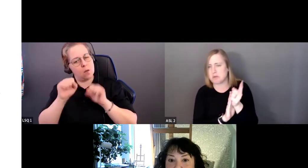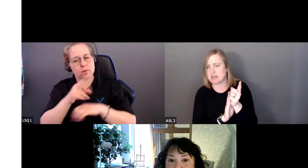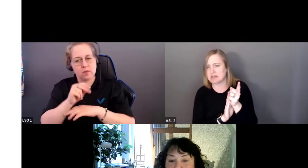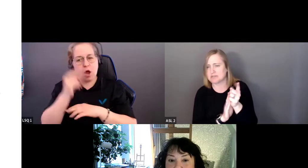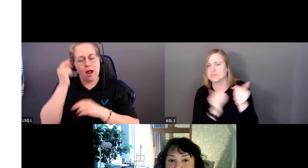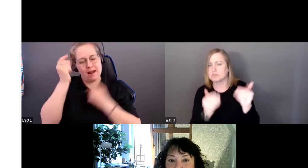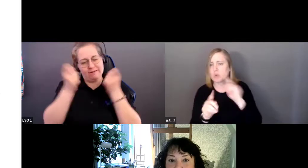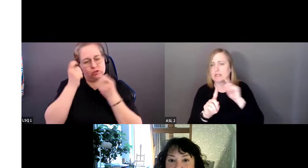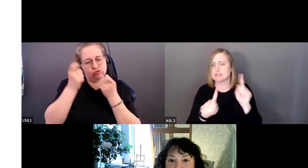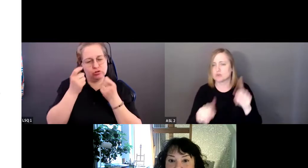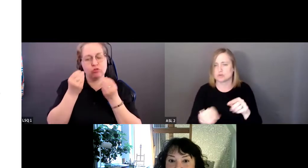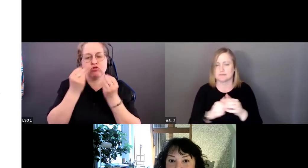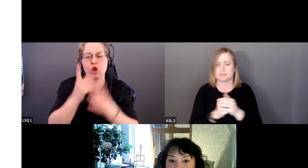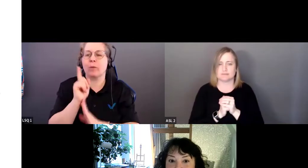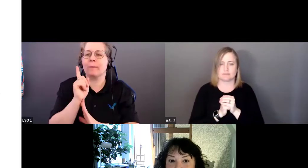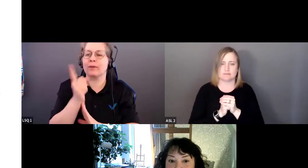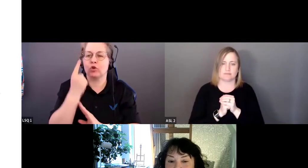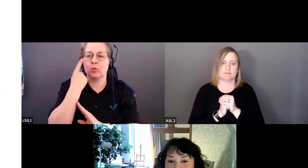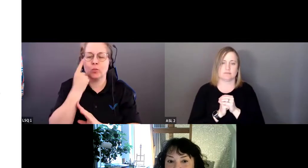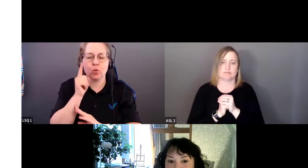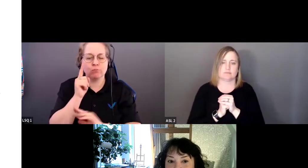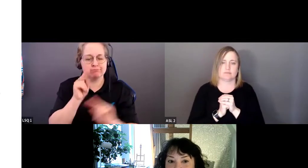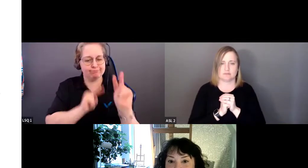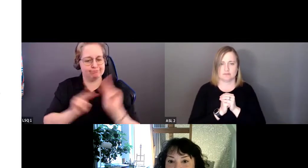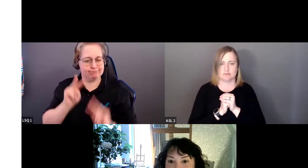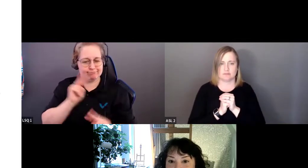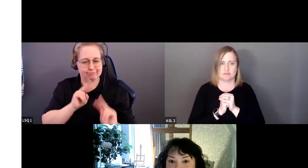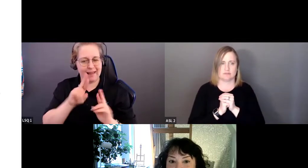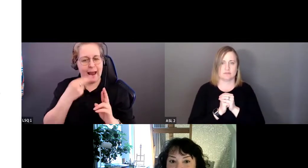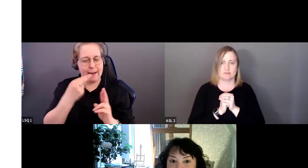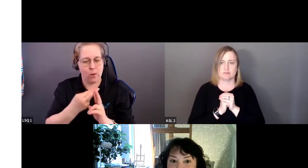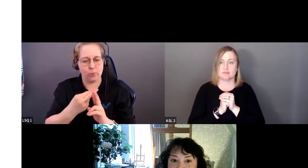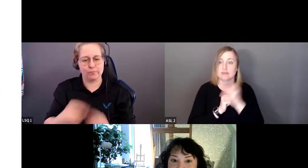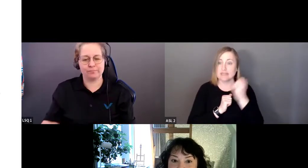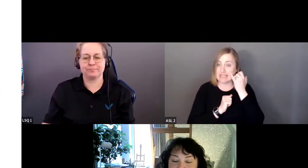allons vous donner une minute environ pour répondre.